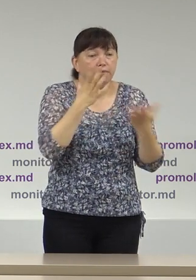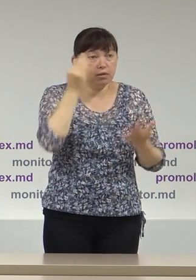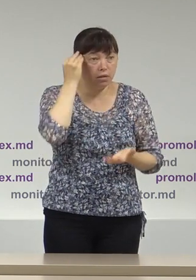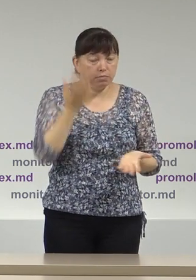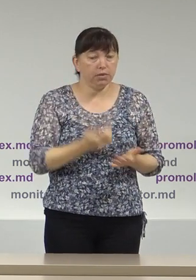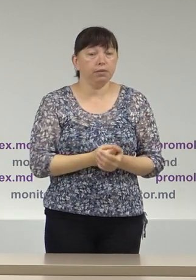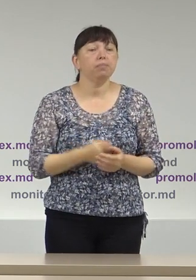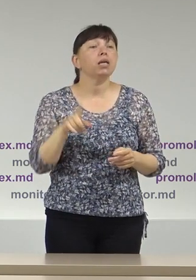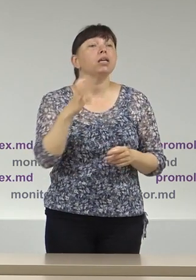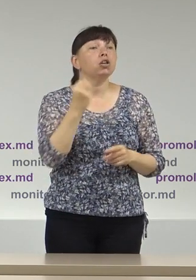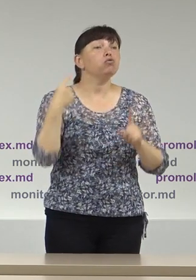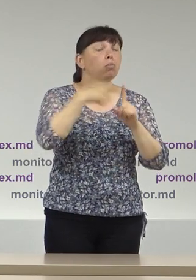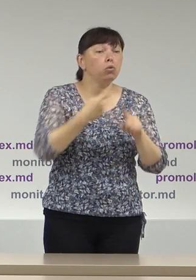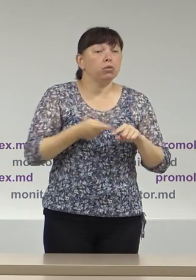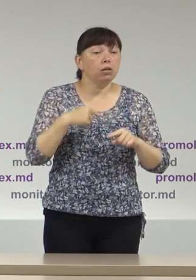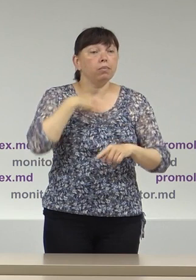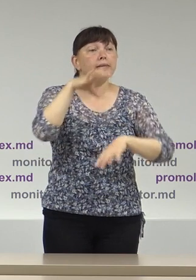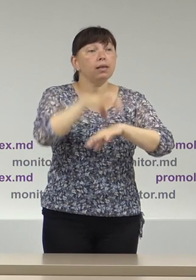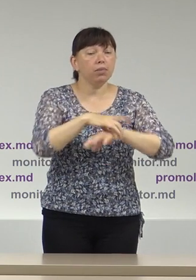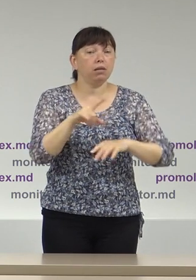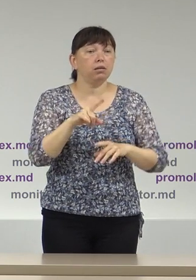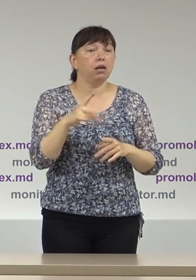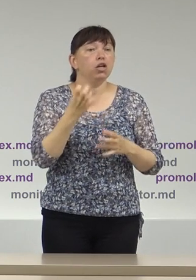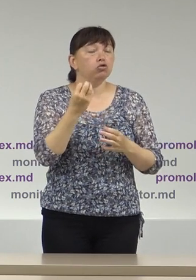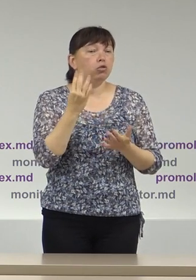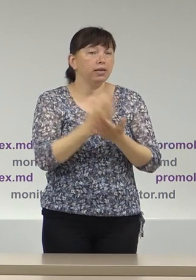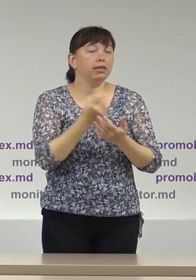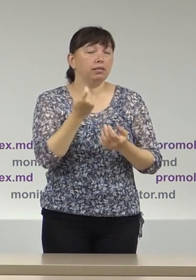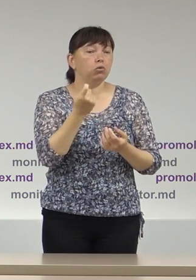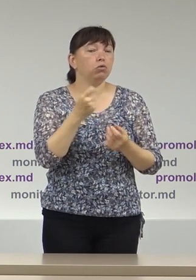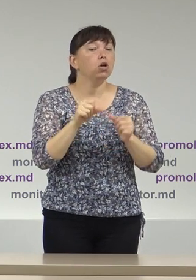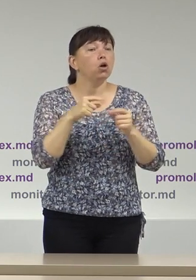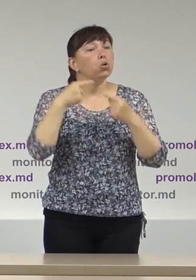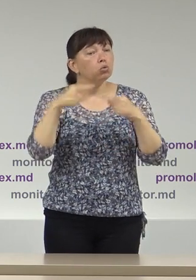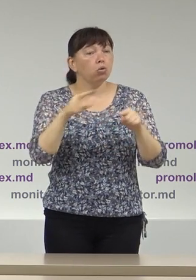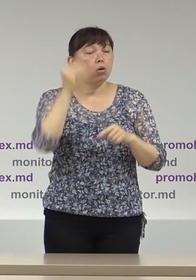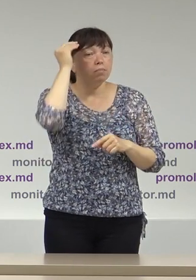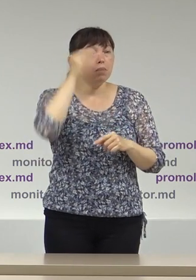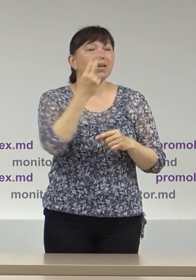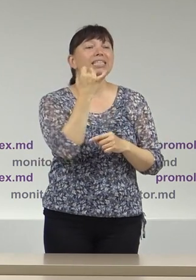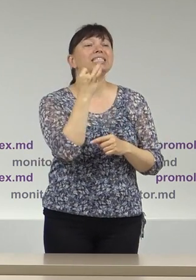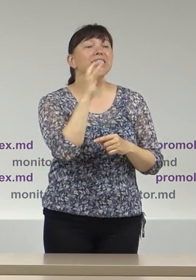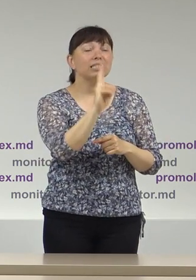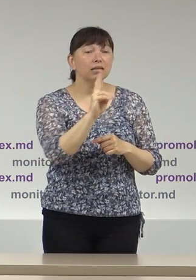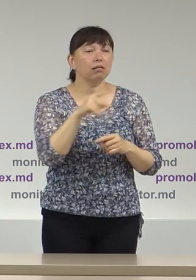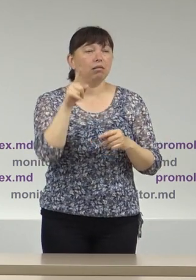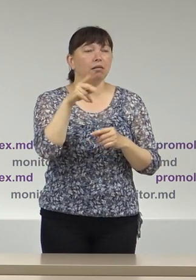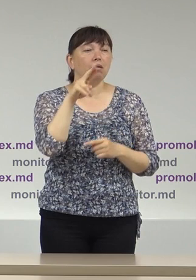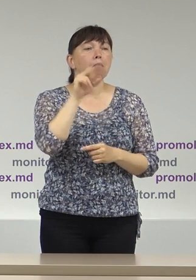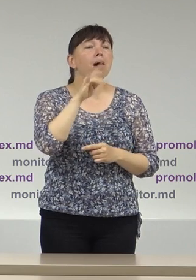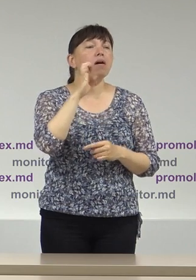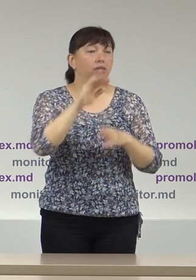observat și o opinie separată depusă de către un membru CEC, domnul Dumitru Pavel,